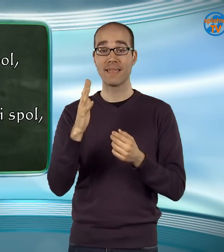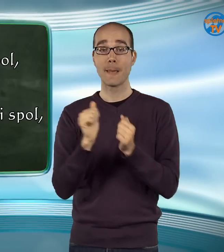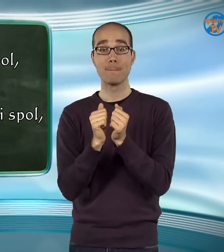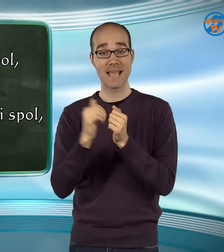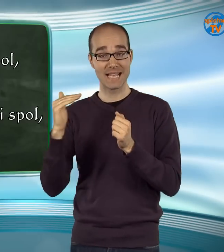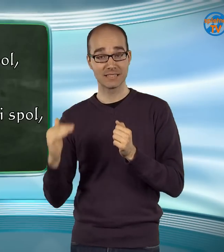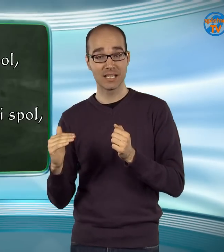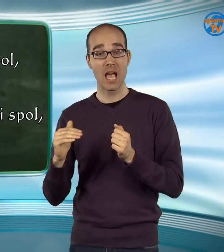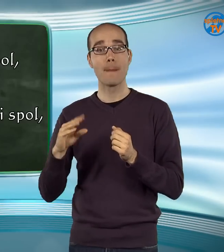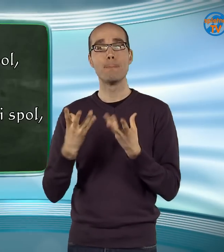Množina.